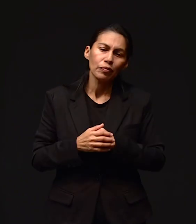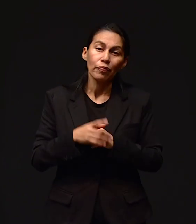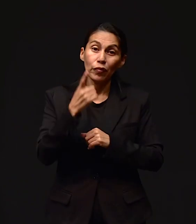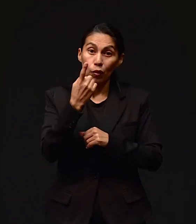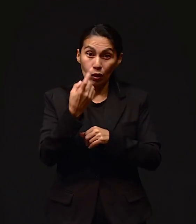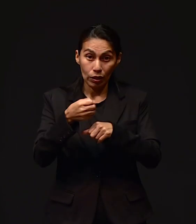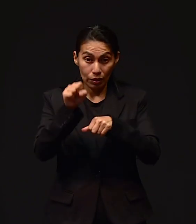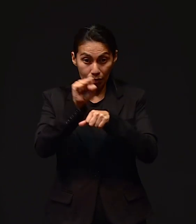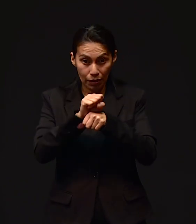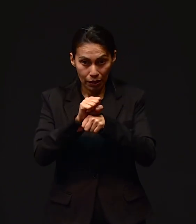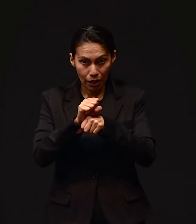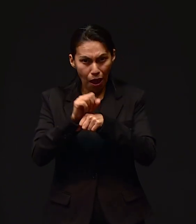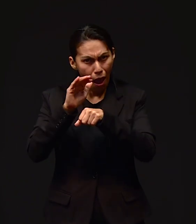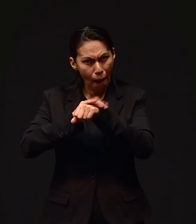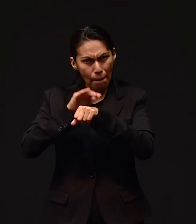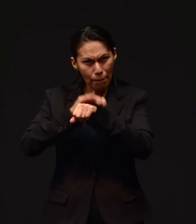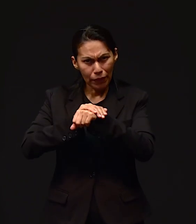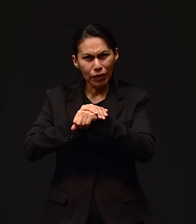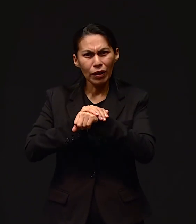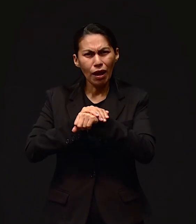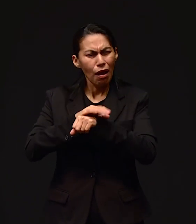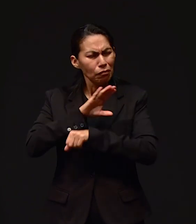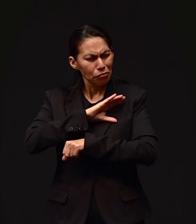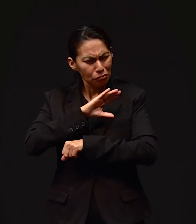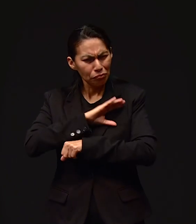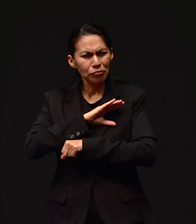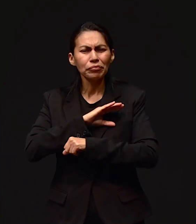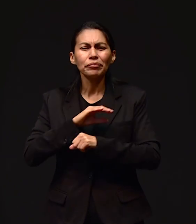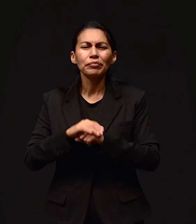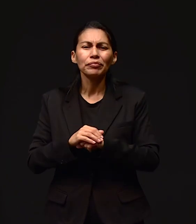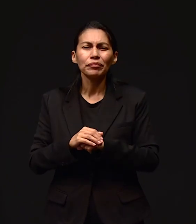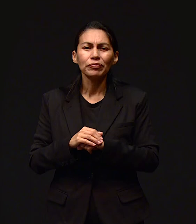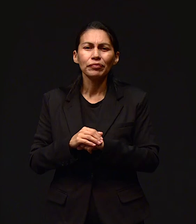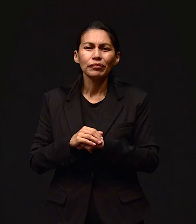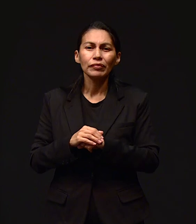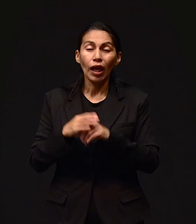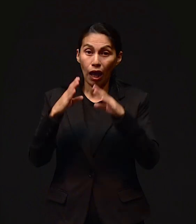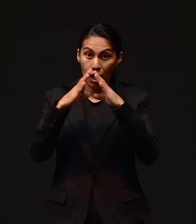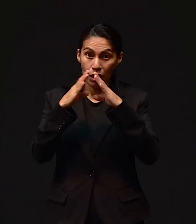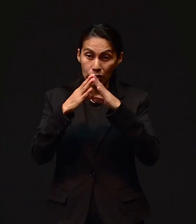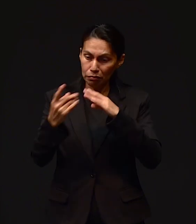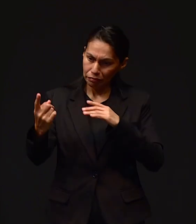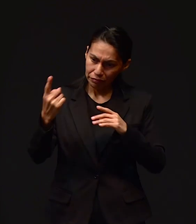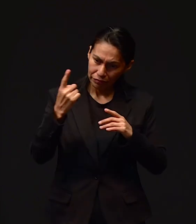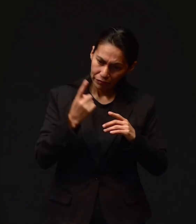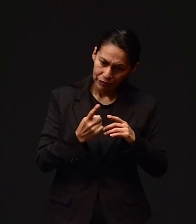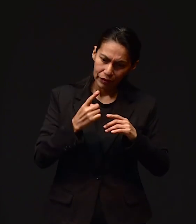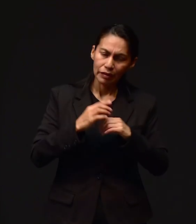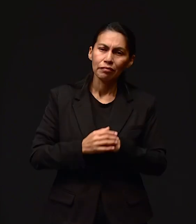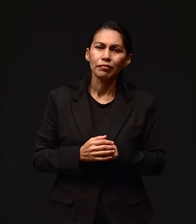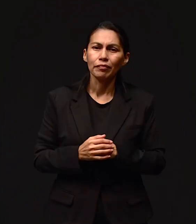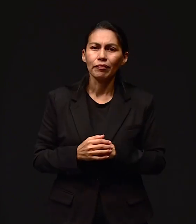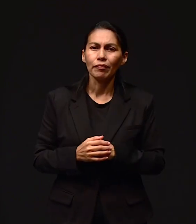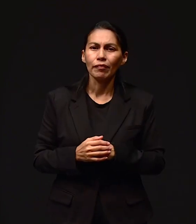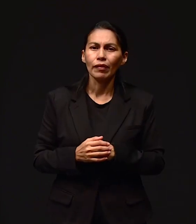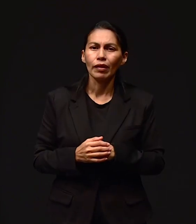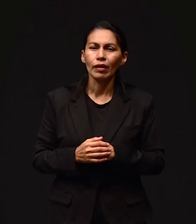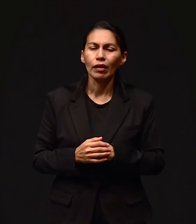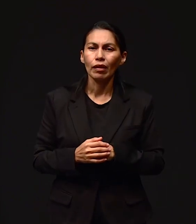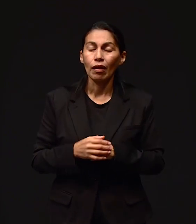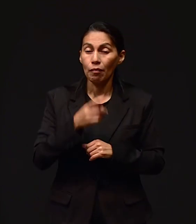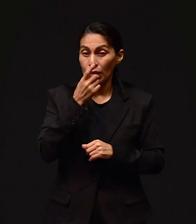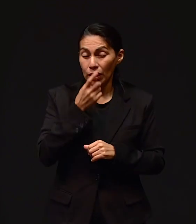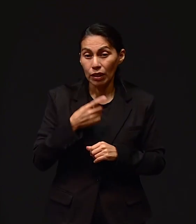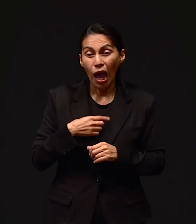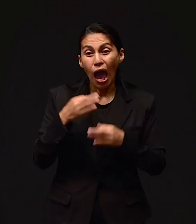Como a la semana, llega una amiga muy linda a la casa y me dice, oye, dice, fíjate que